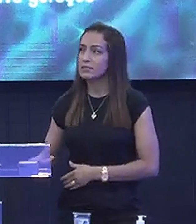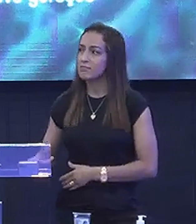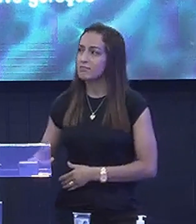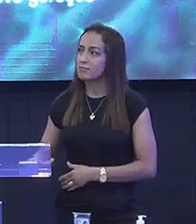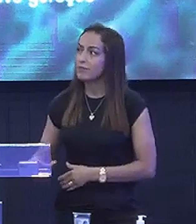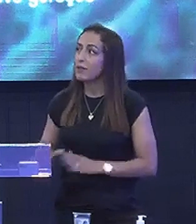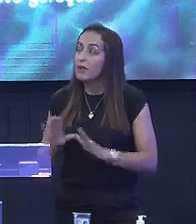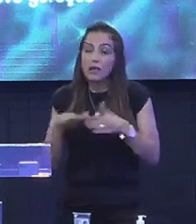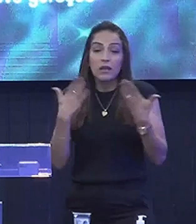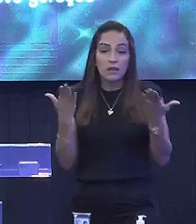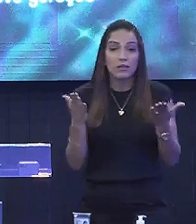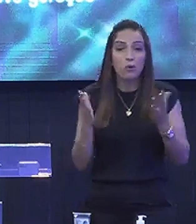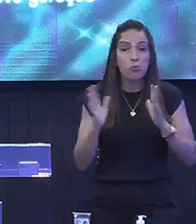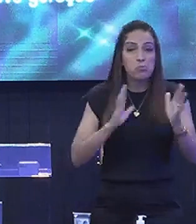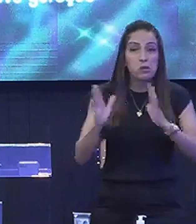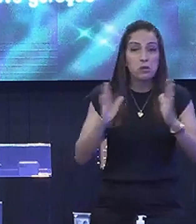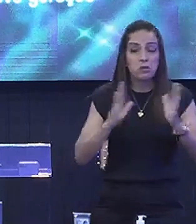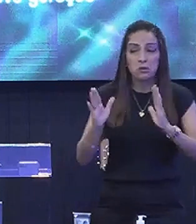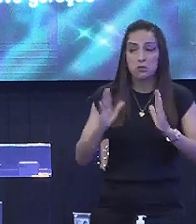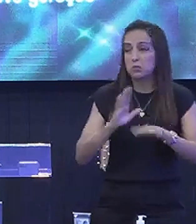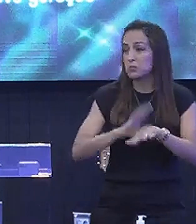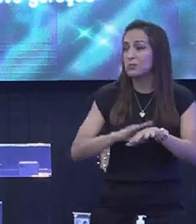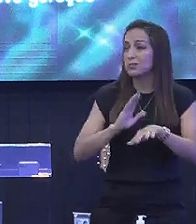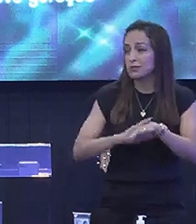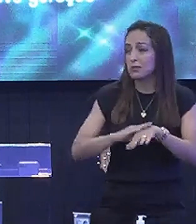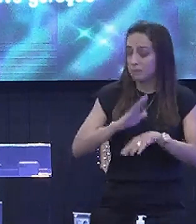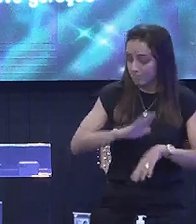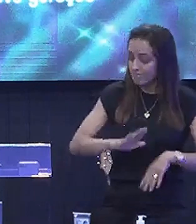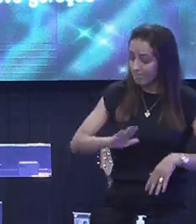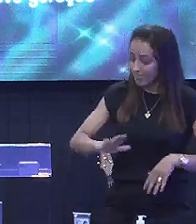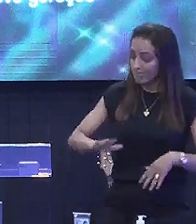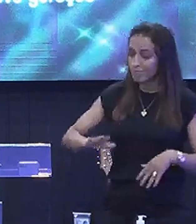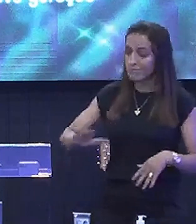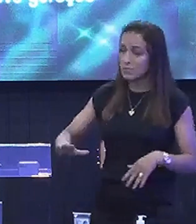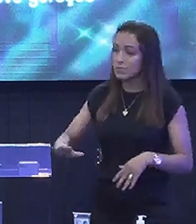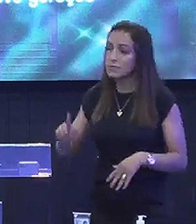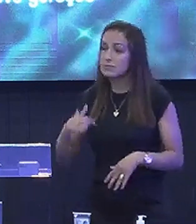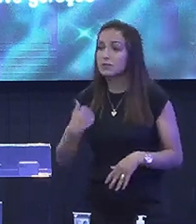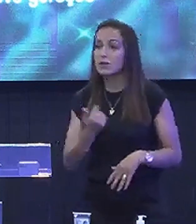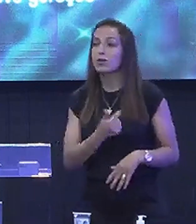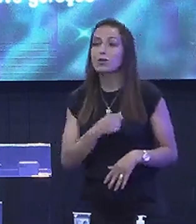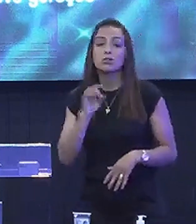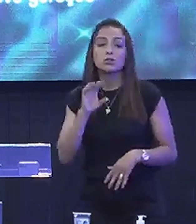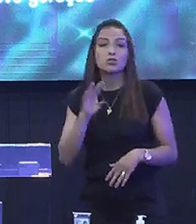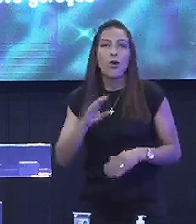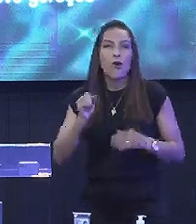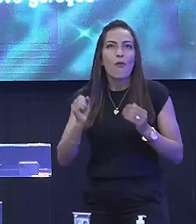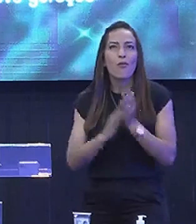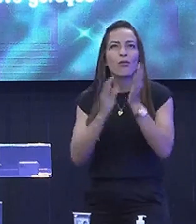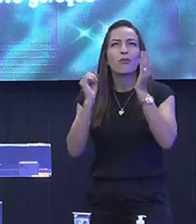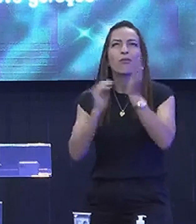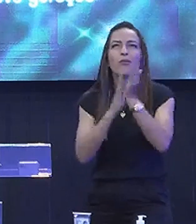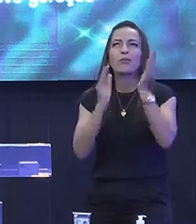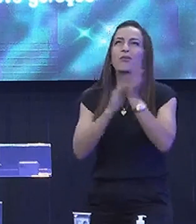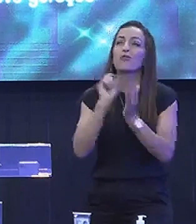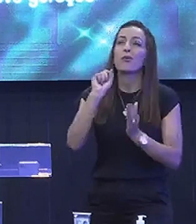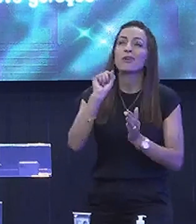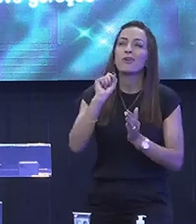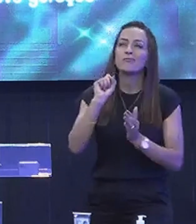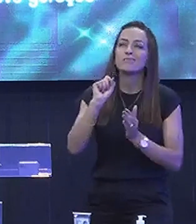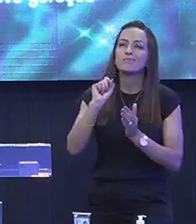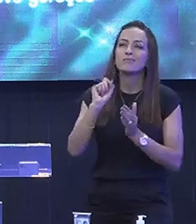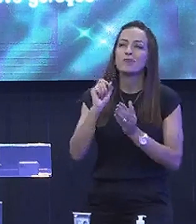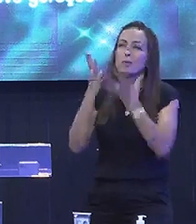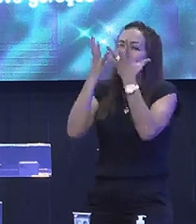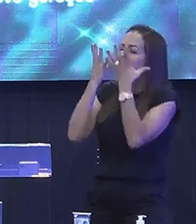Então durante muito tempo Na nossa infantilidade A gente Só glorifica A Deus Pelo benefício